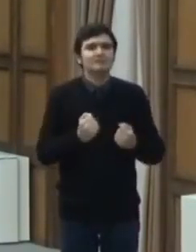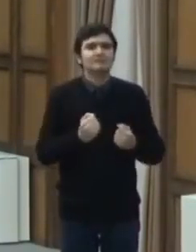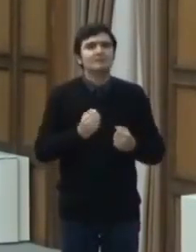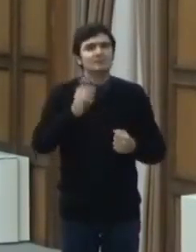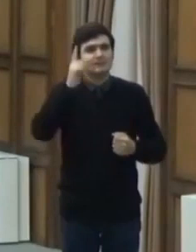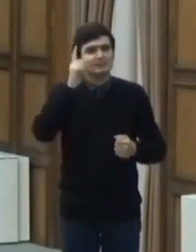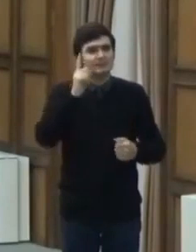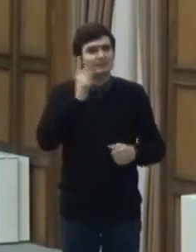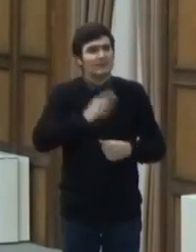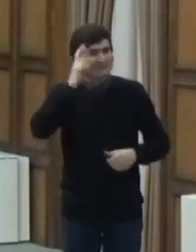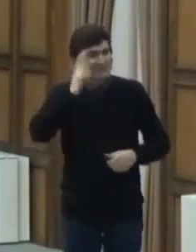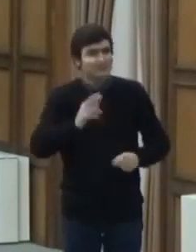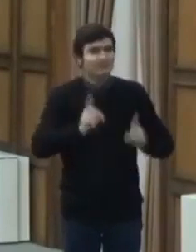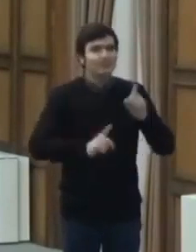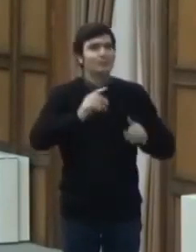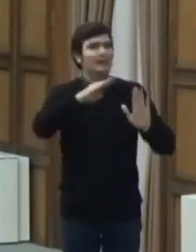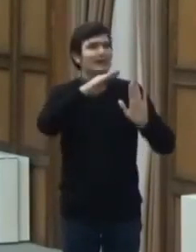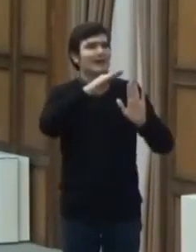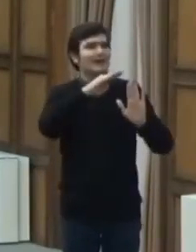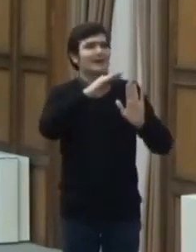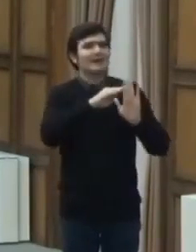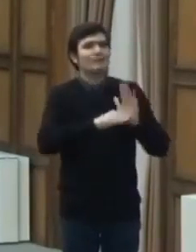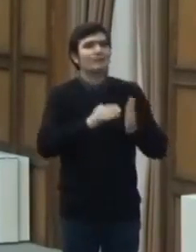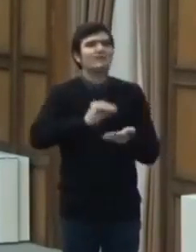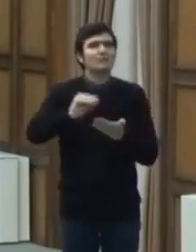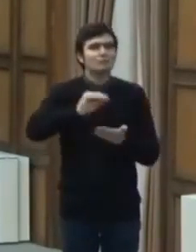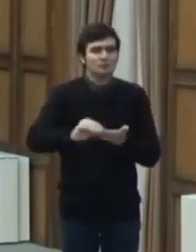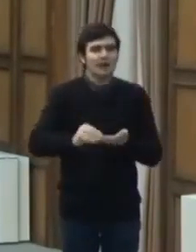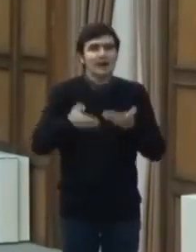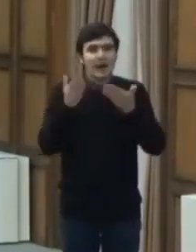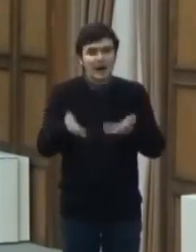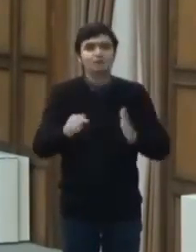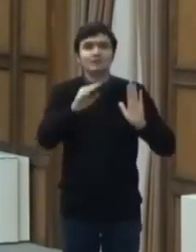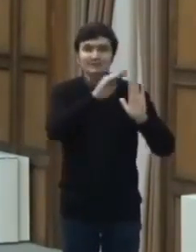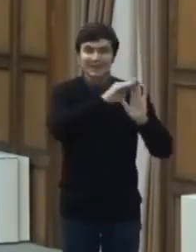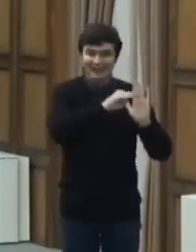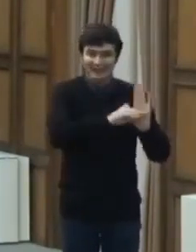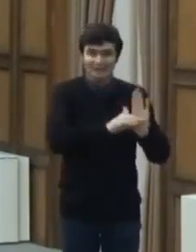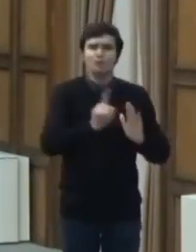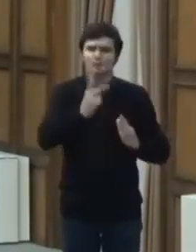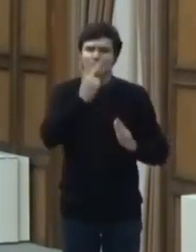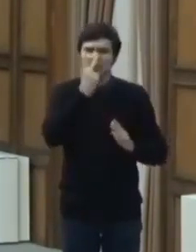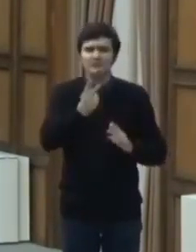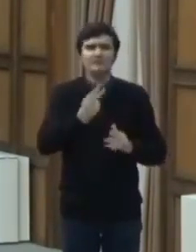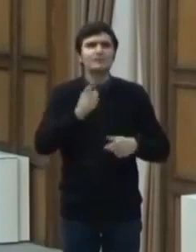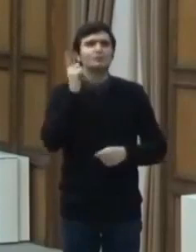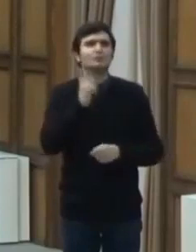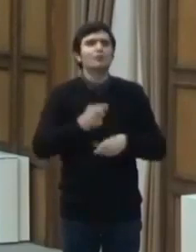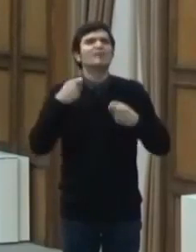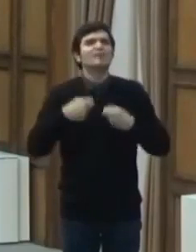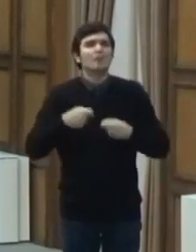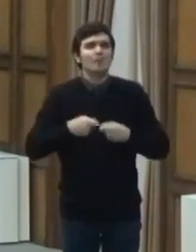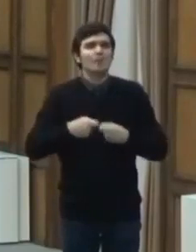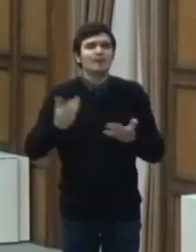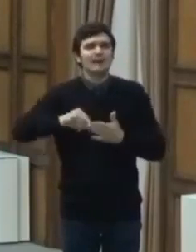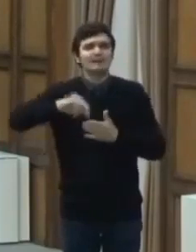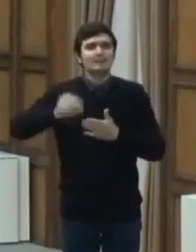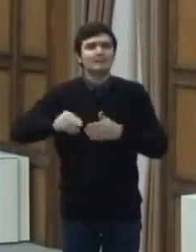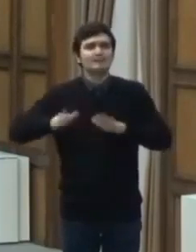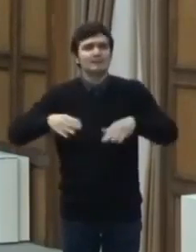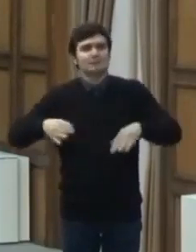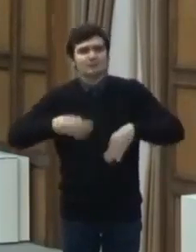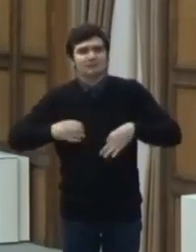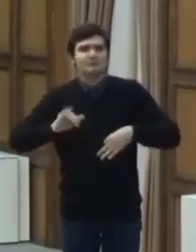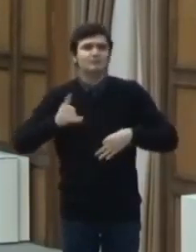reguli de funcționare și desfășurare. Aceste reguli le vom găsi în ordin comun semnat de Ministrul Sănătății și